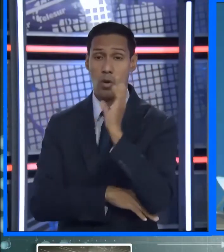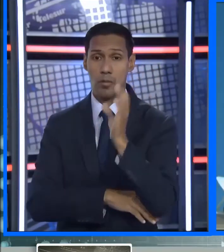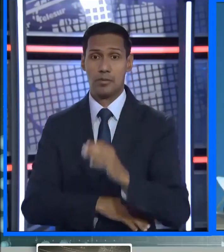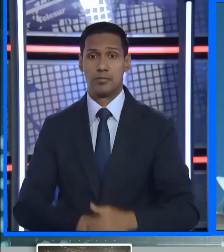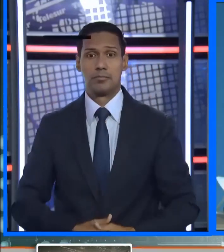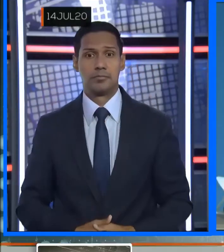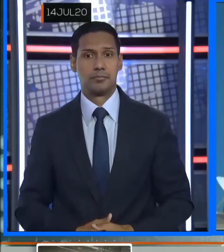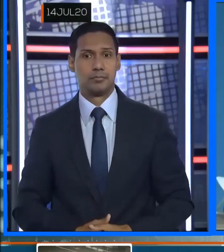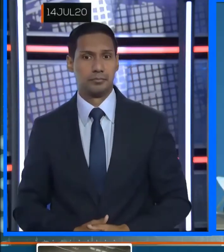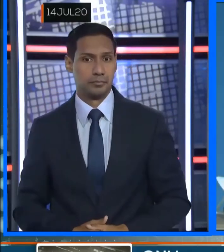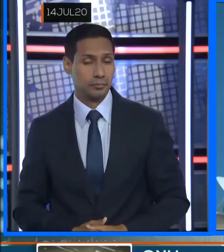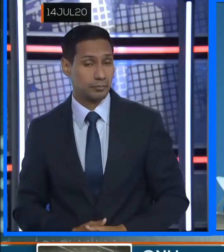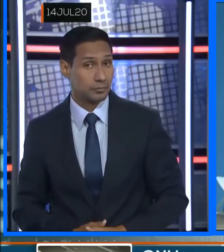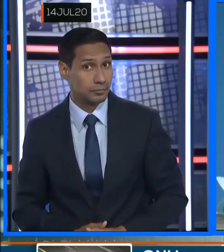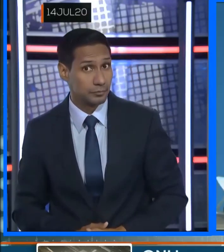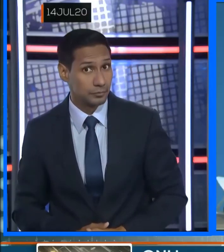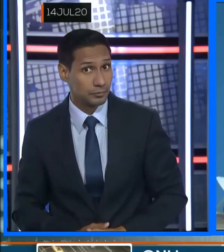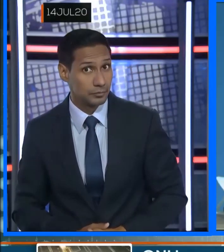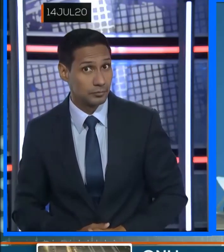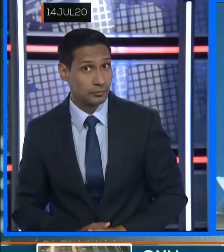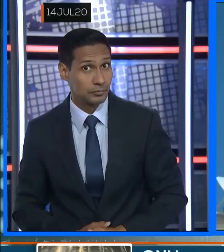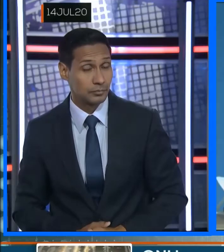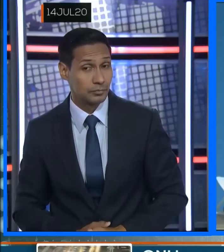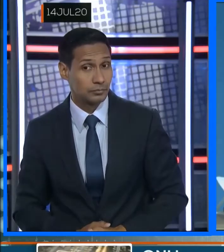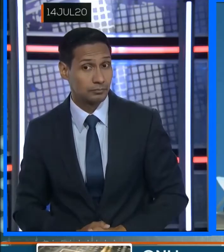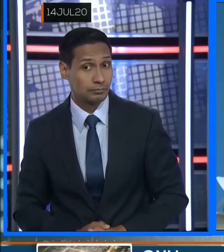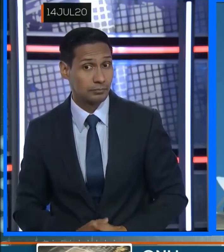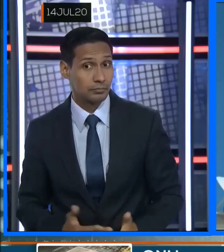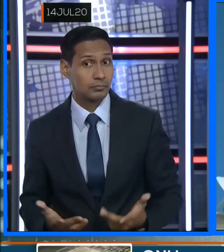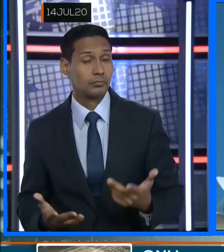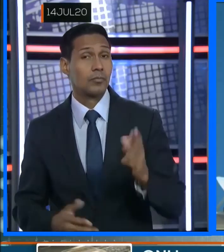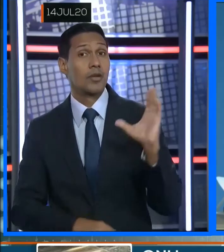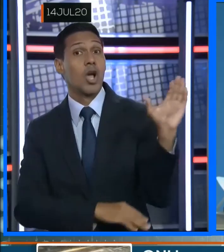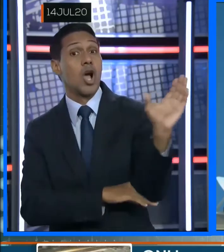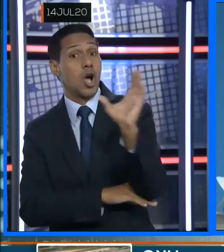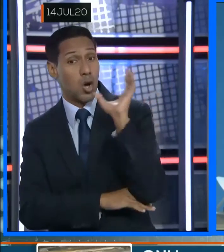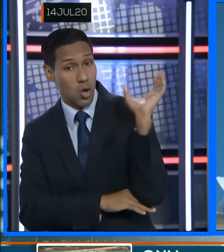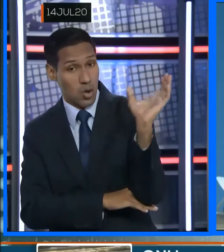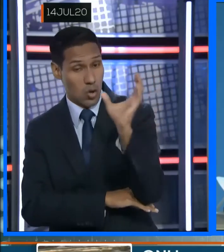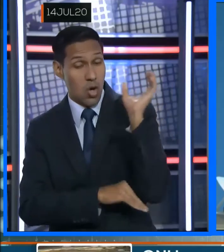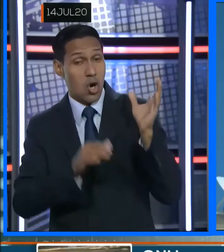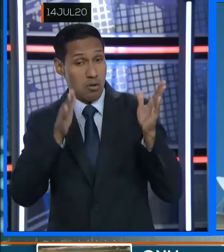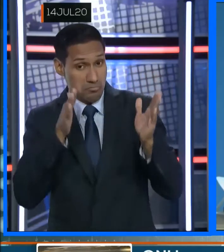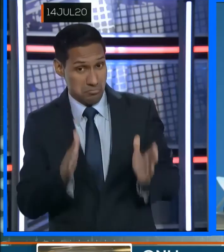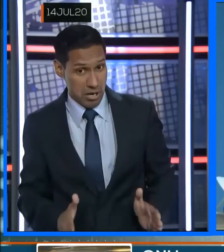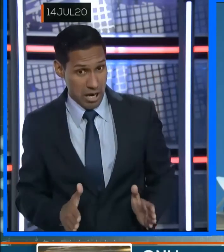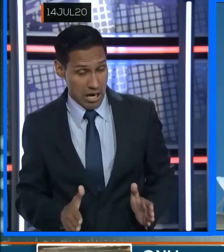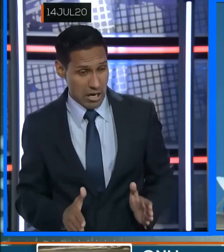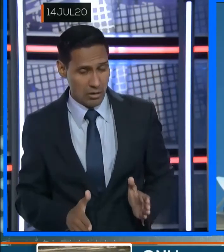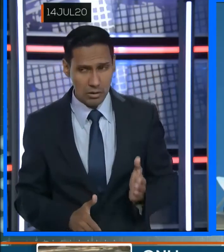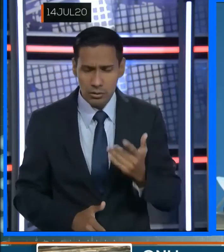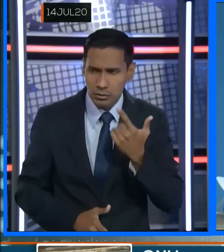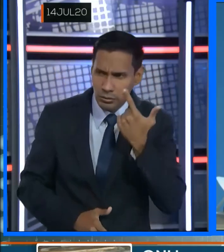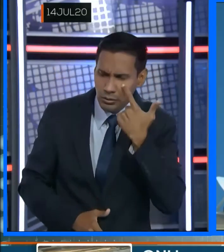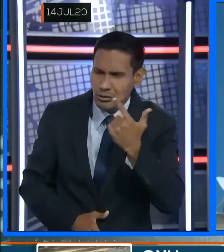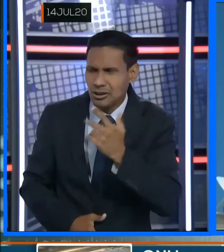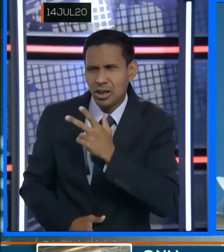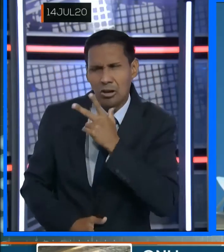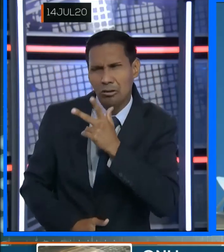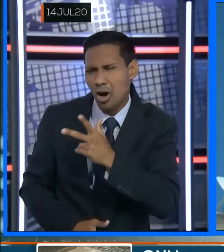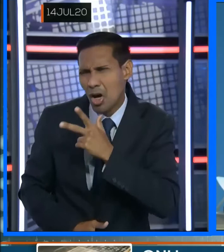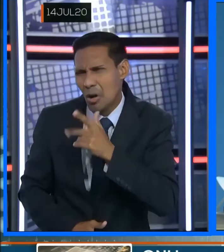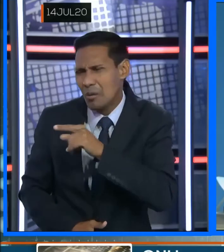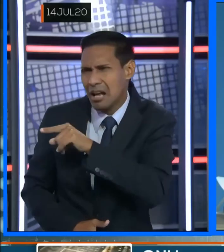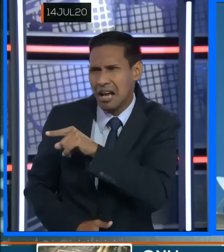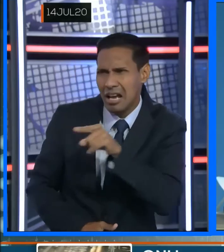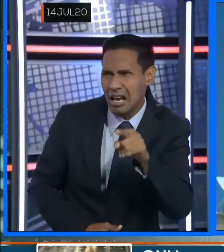Presidente, en las últimas semanas los colombianos han visto con horror cómo se han cometido